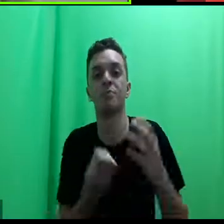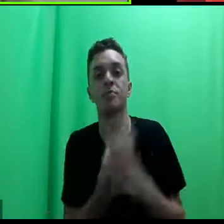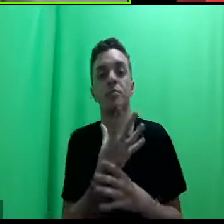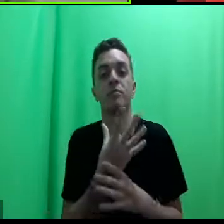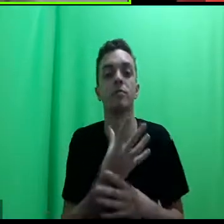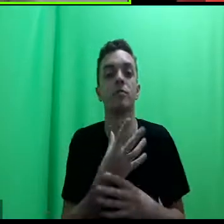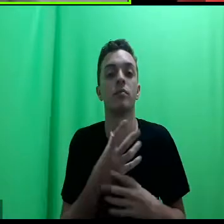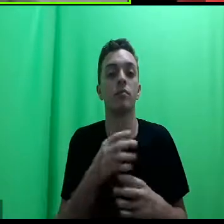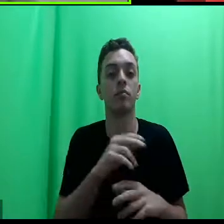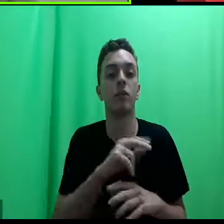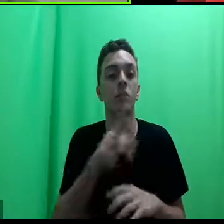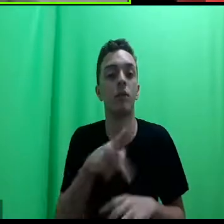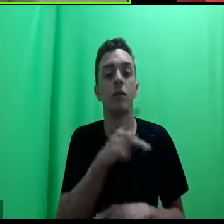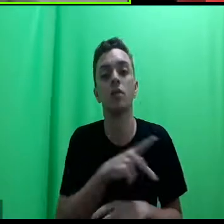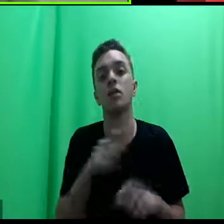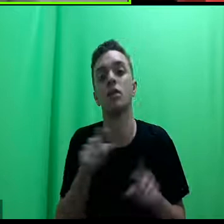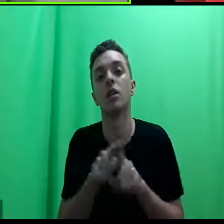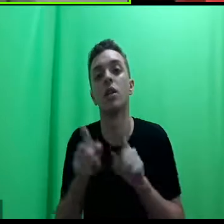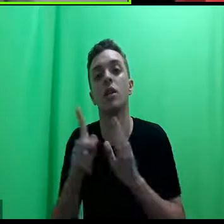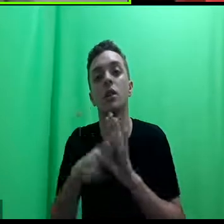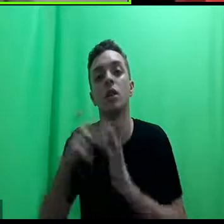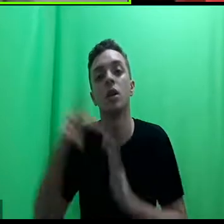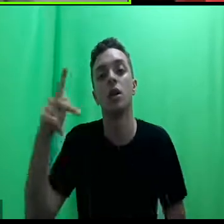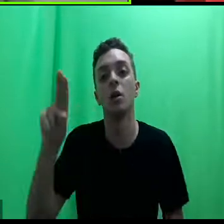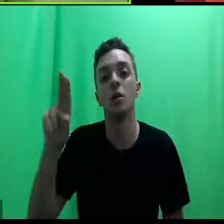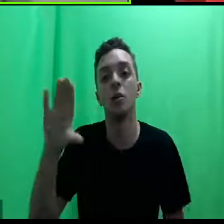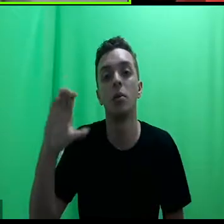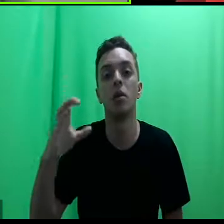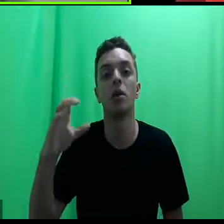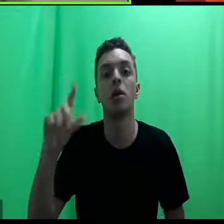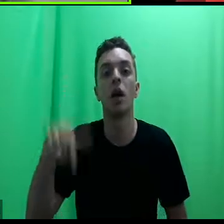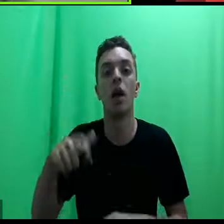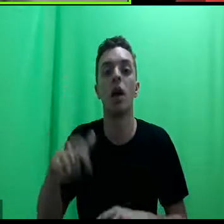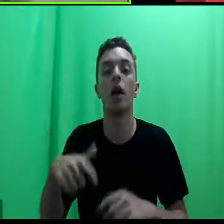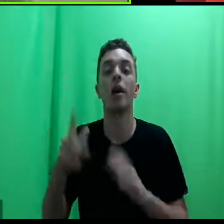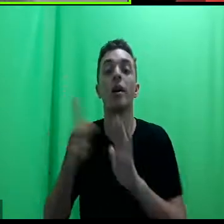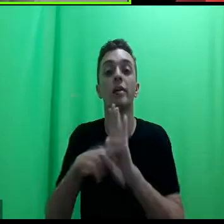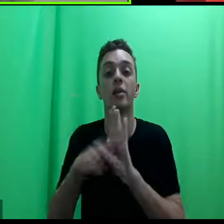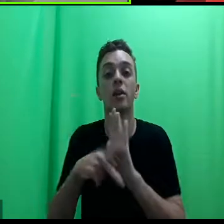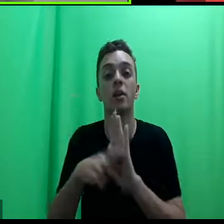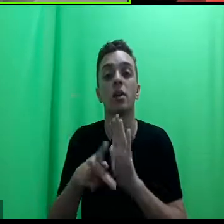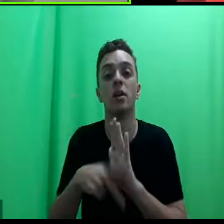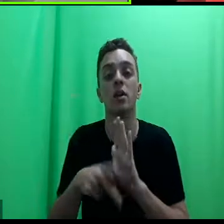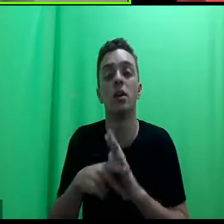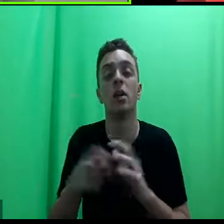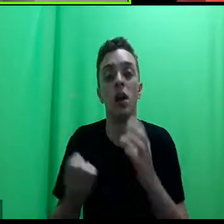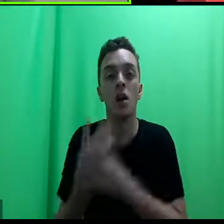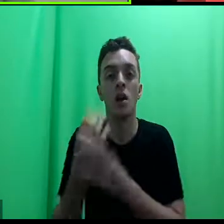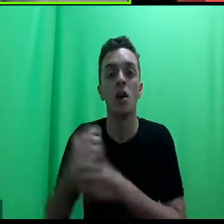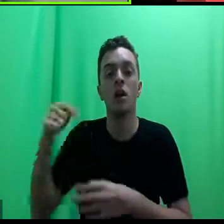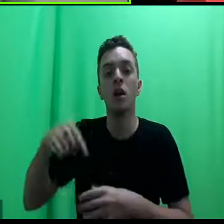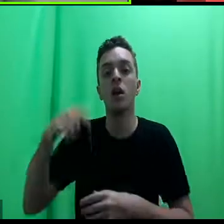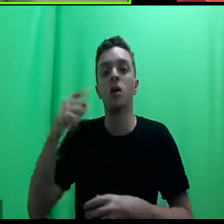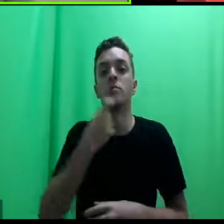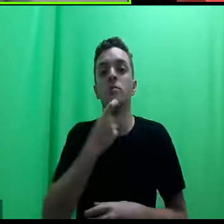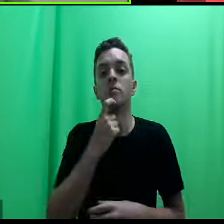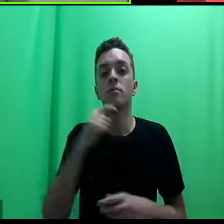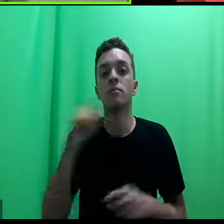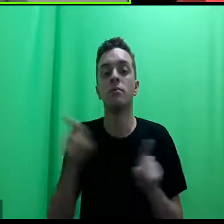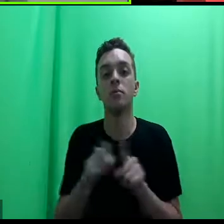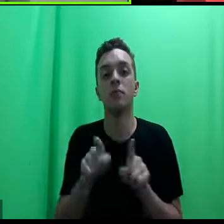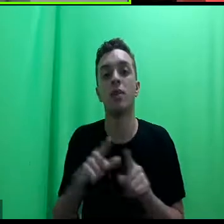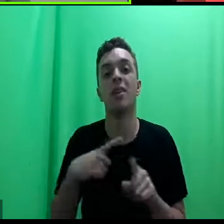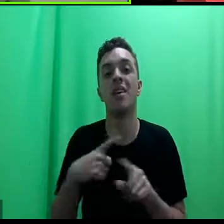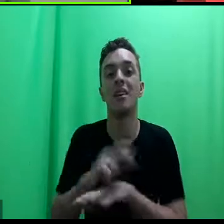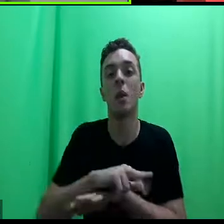criados pelos programas, a da PUC de Campinas ela é criada pelo programa, no último projeto político-pedagógico do curso, então são vários